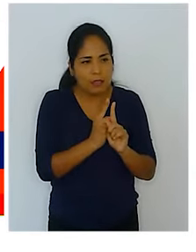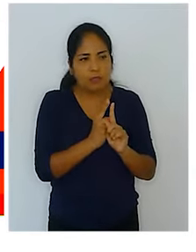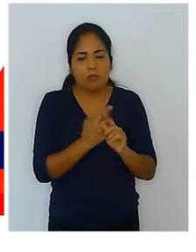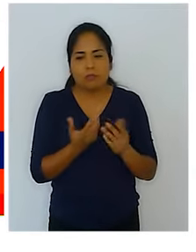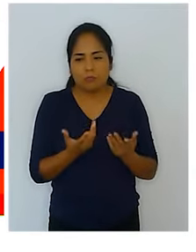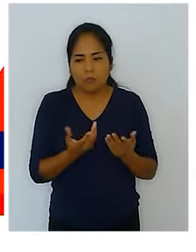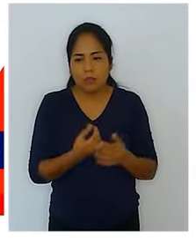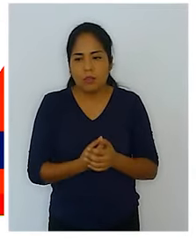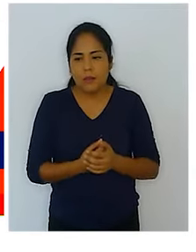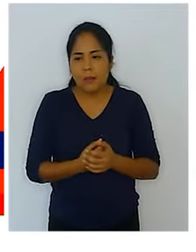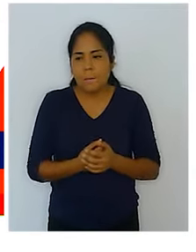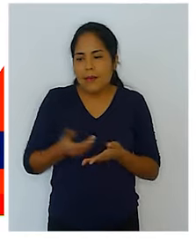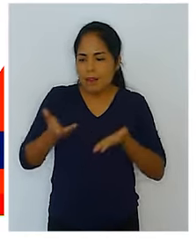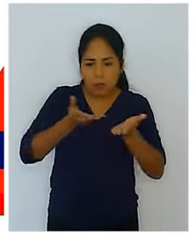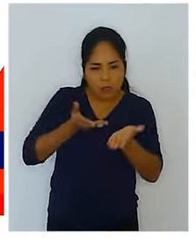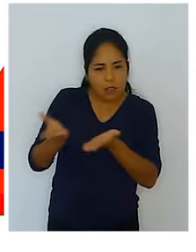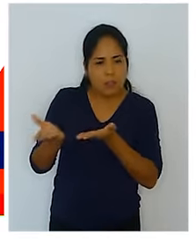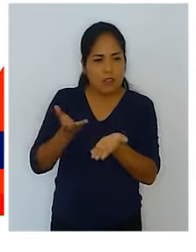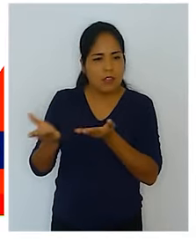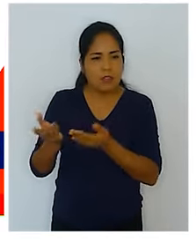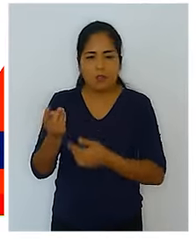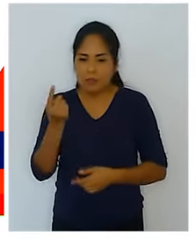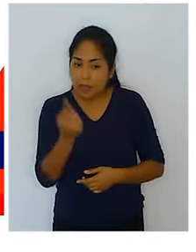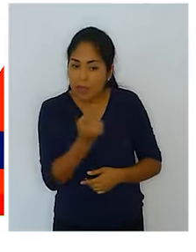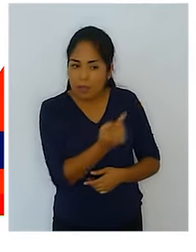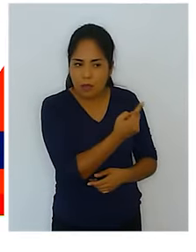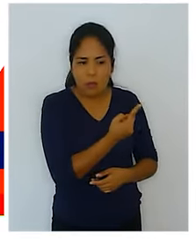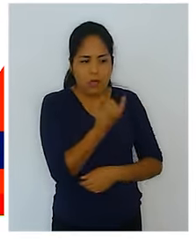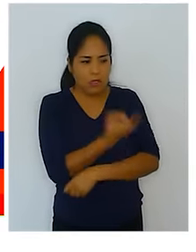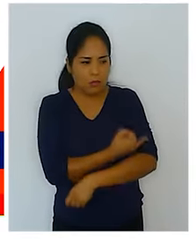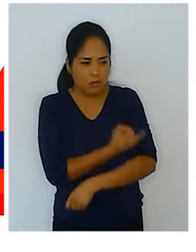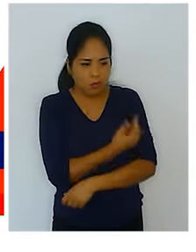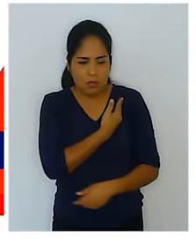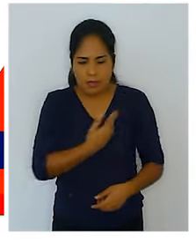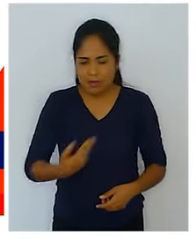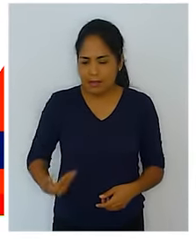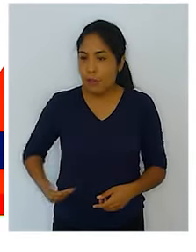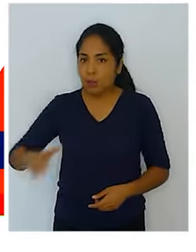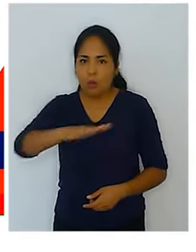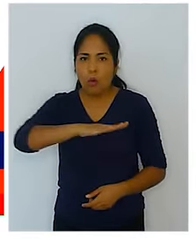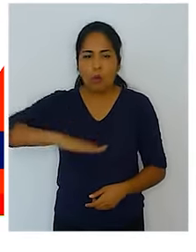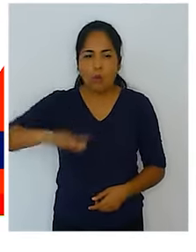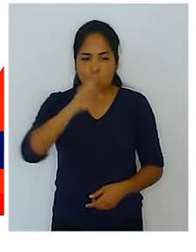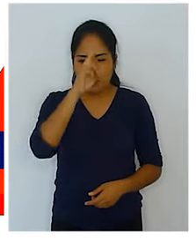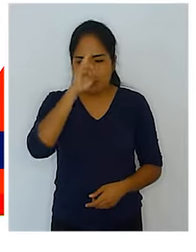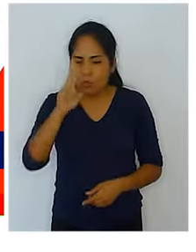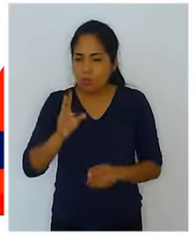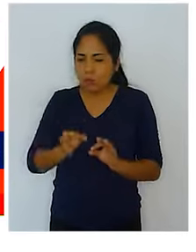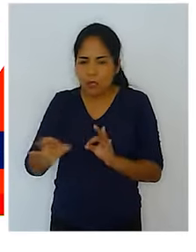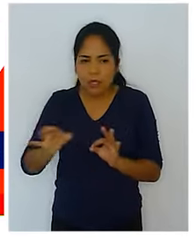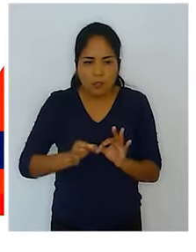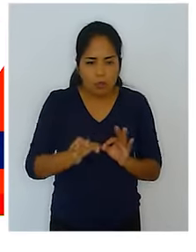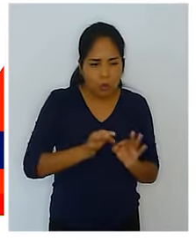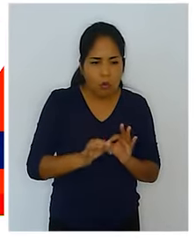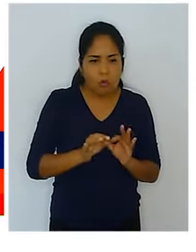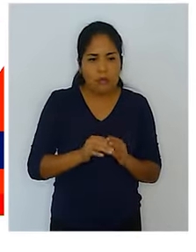para que la provisión de los servicios que brindan cada una de las entidades del Estado a nivel nacional, regional,